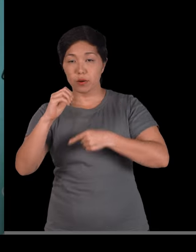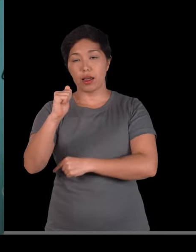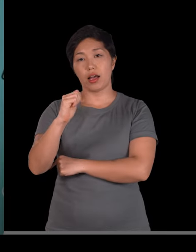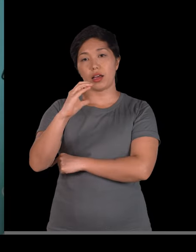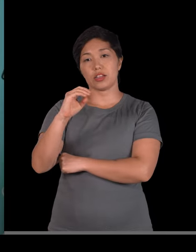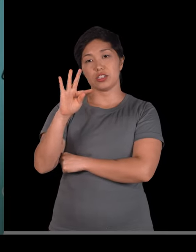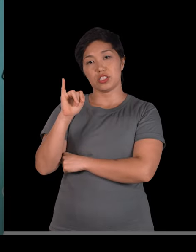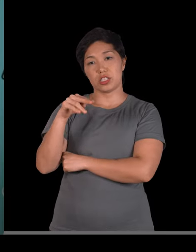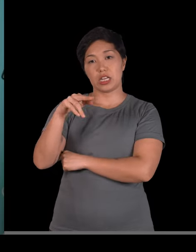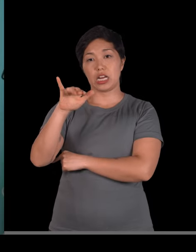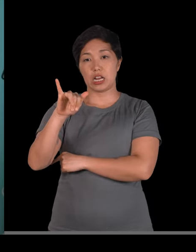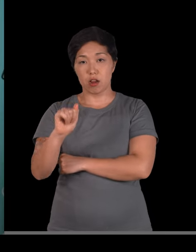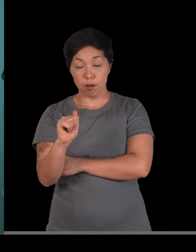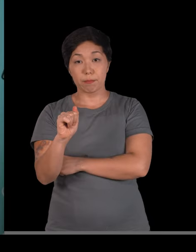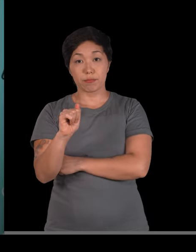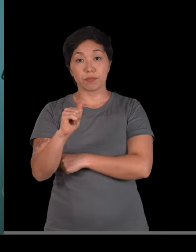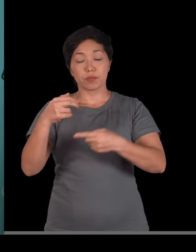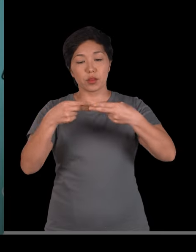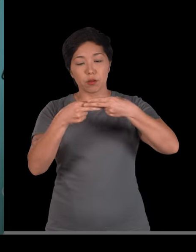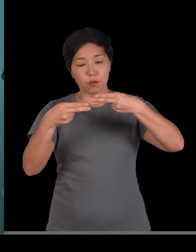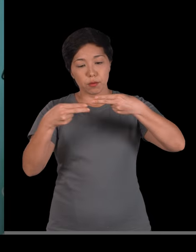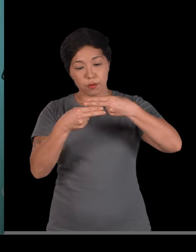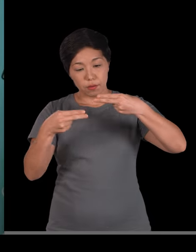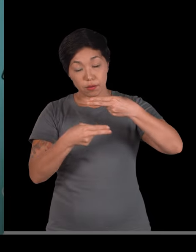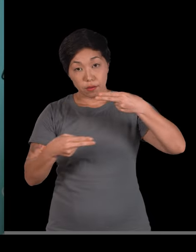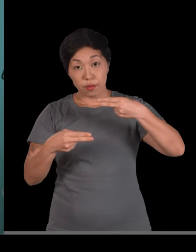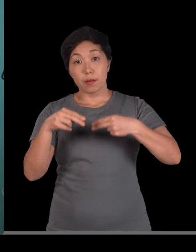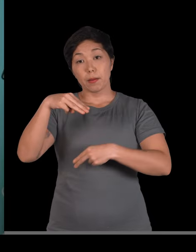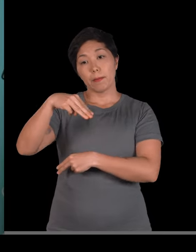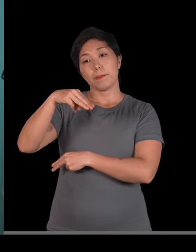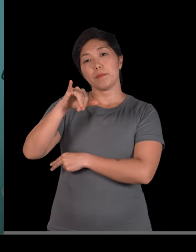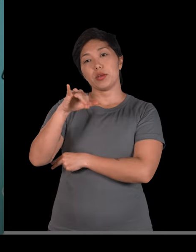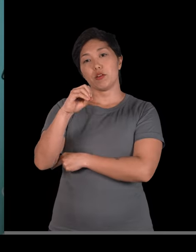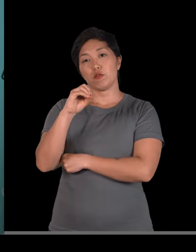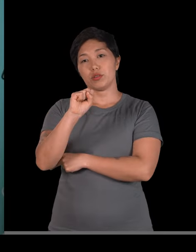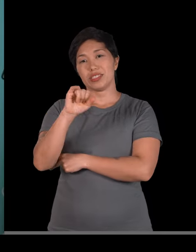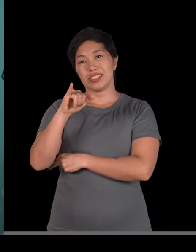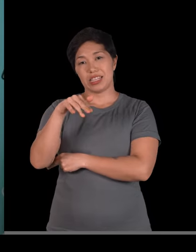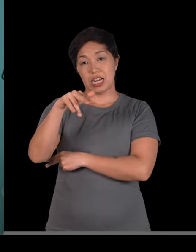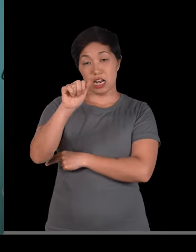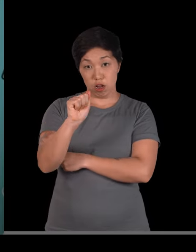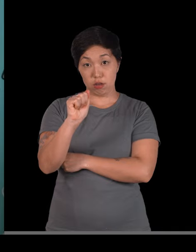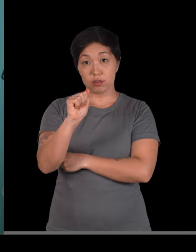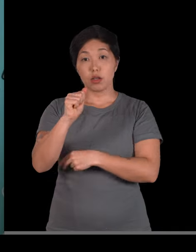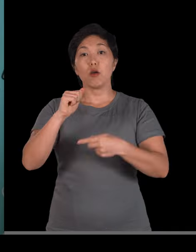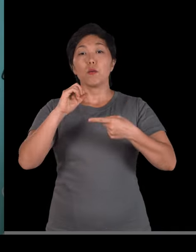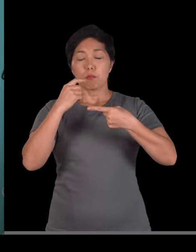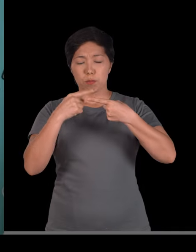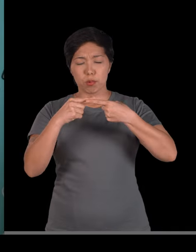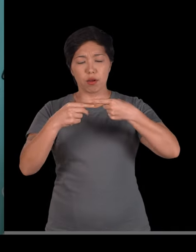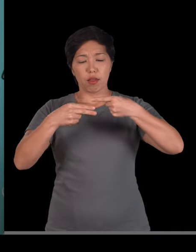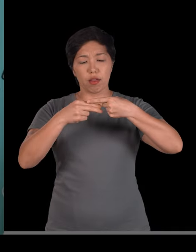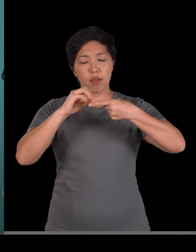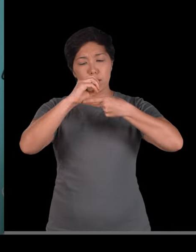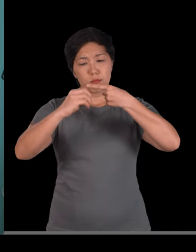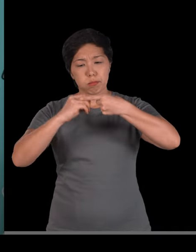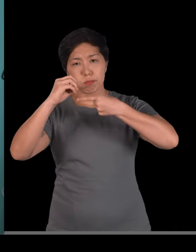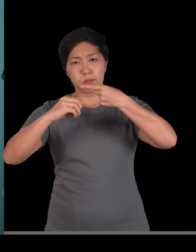miosina. Que vão fazer esse movimento. De deslizamento uma sobre a outra. Gastando energia. E promovendo então a